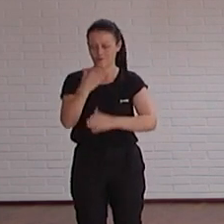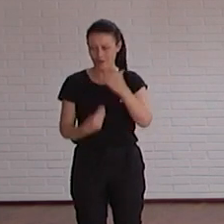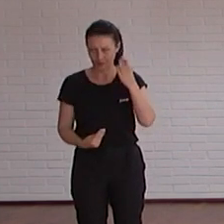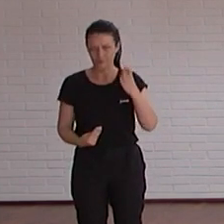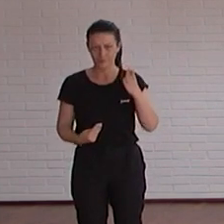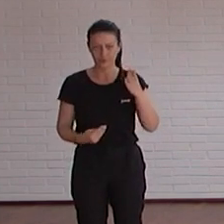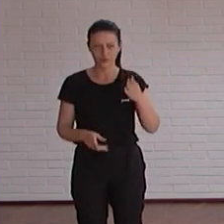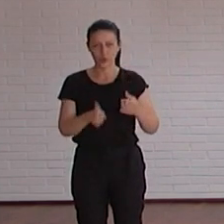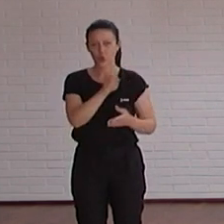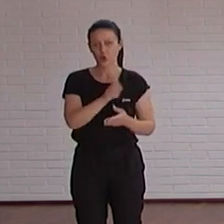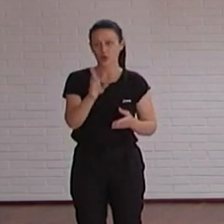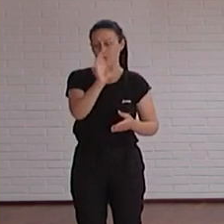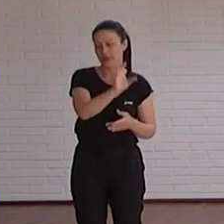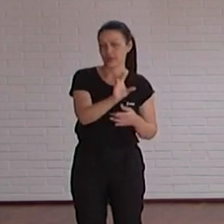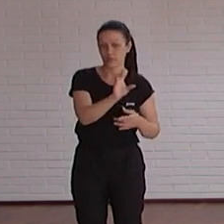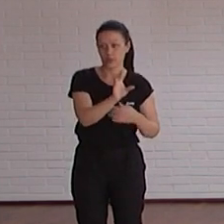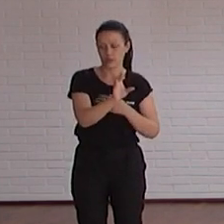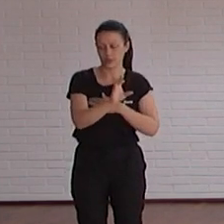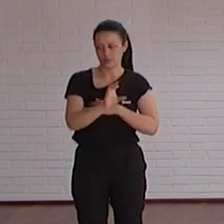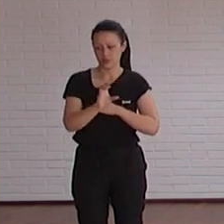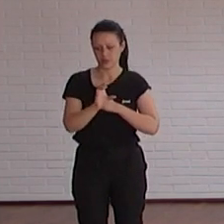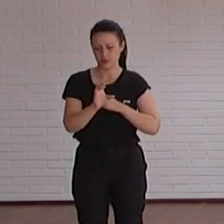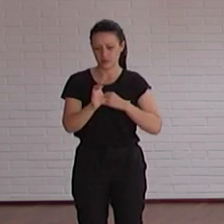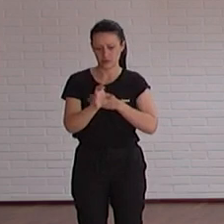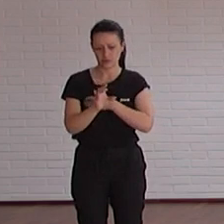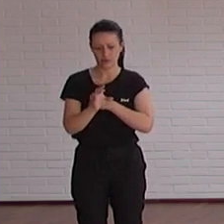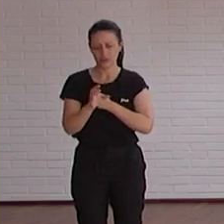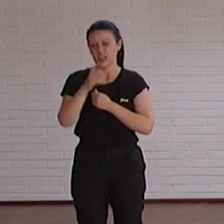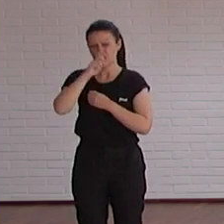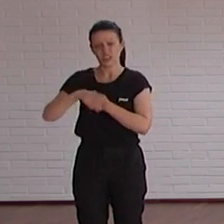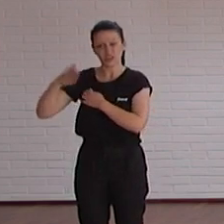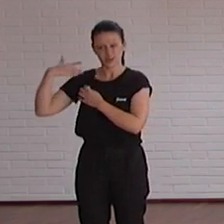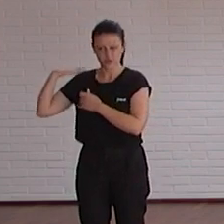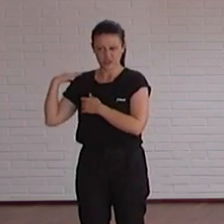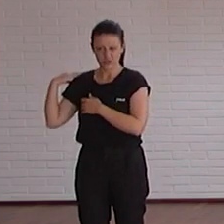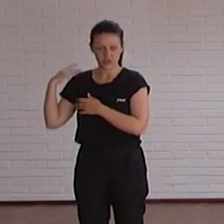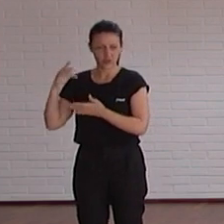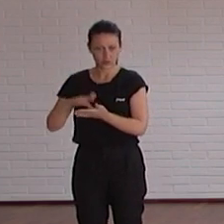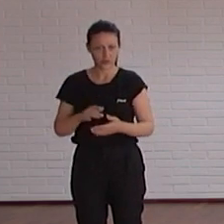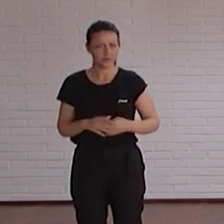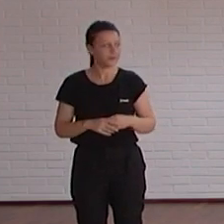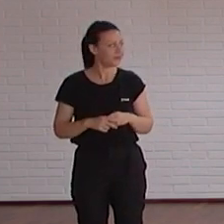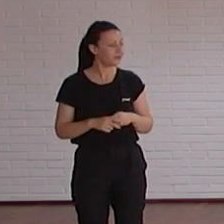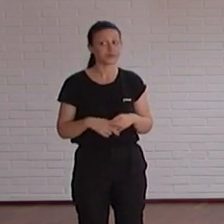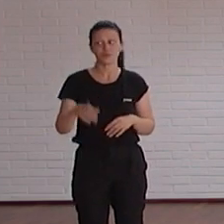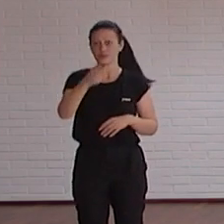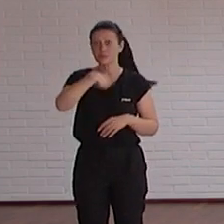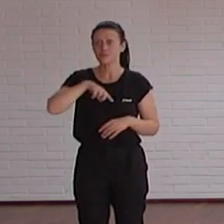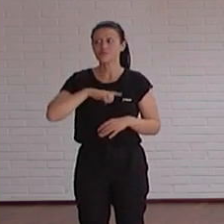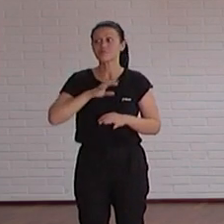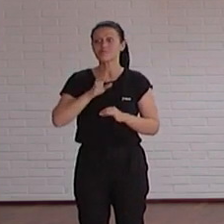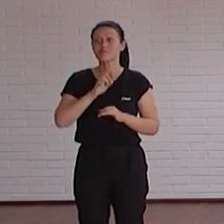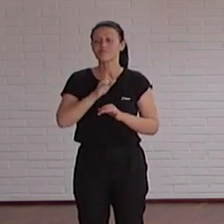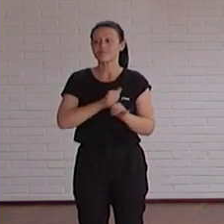como los que veréis en CADUA sino lo que os comento eran cosas heredadas de hace muchísimos años entonces nosotros preferíamos que antes de que